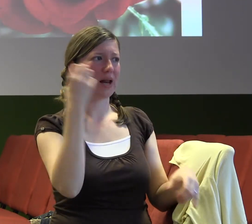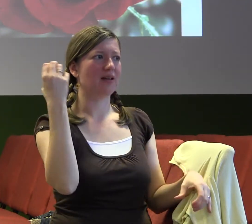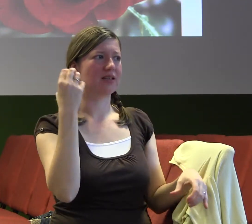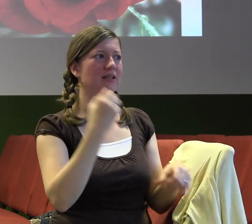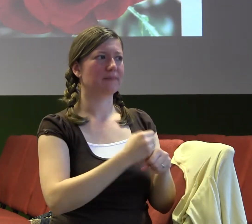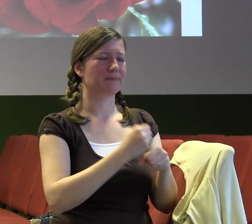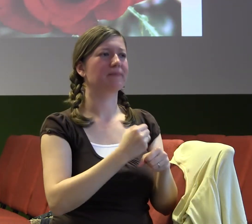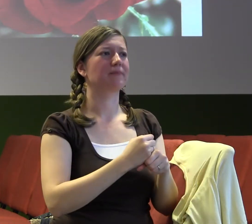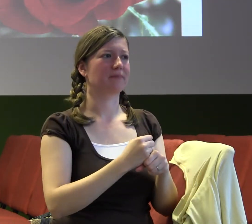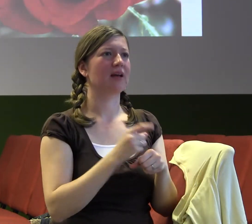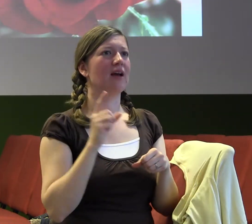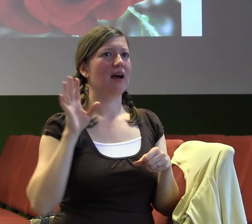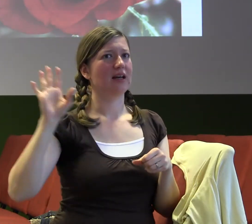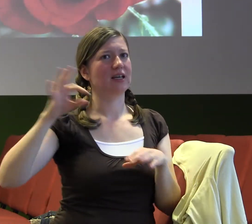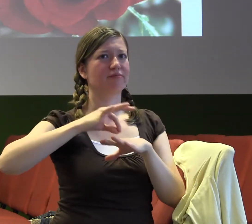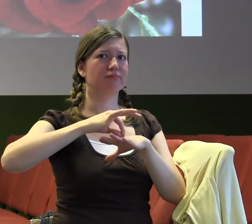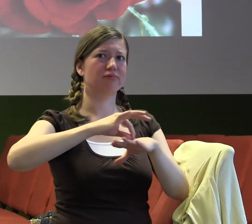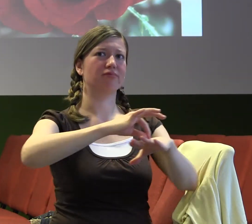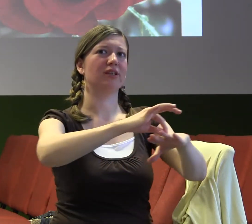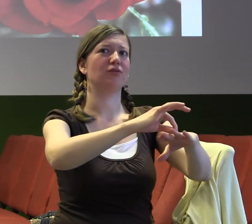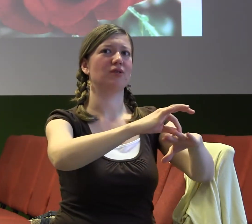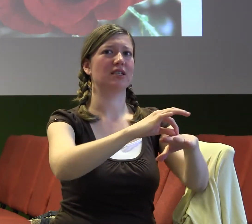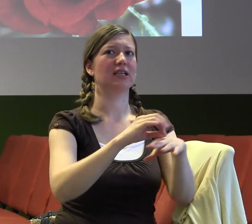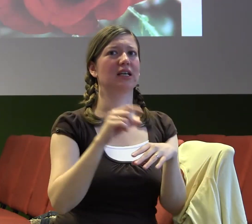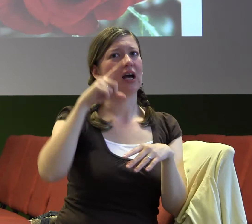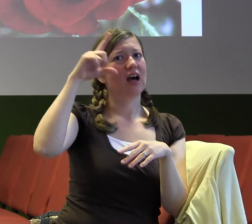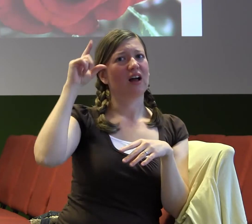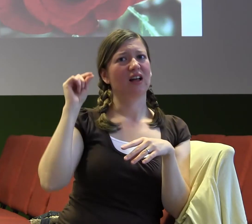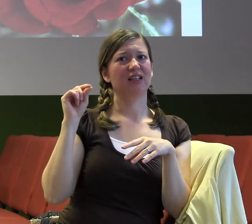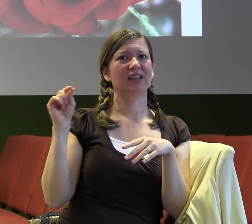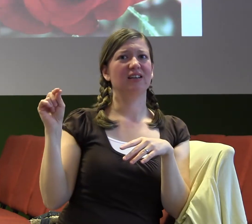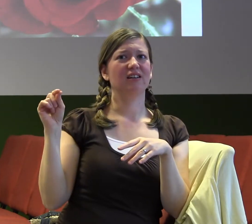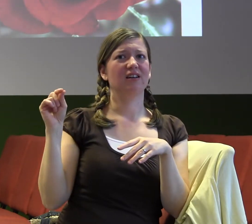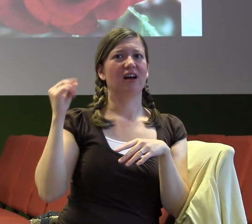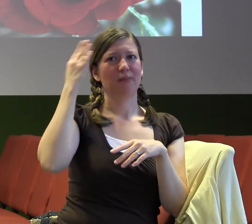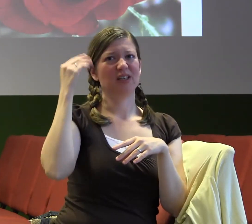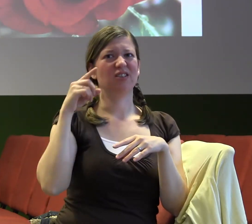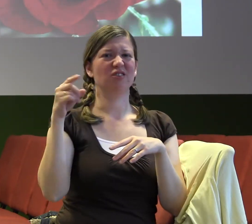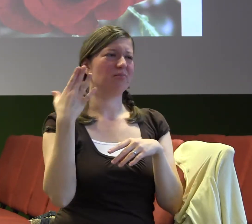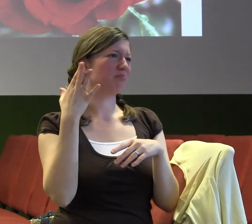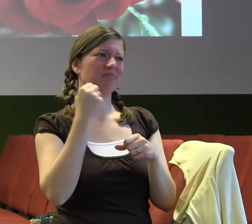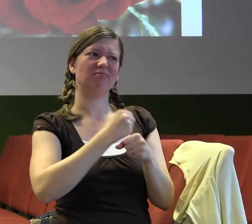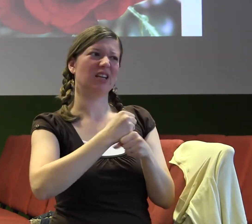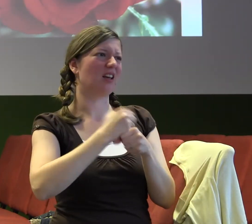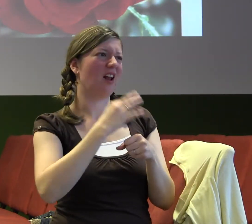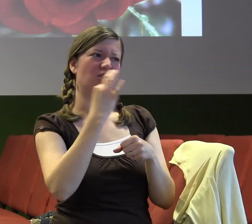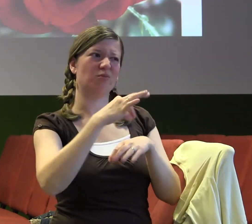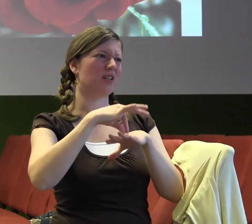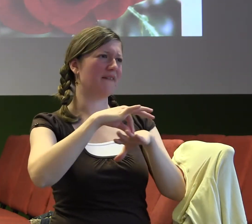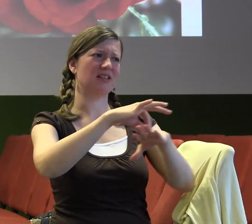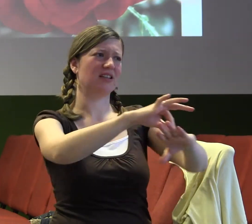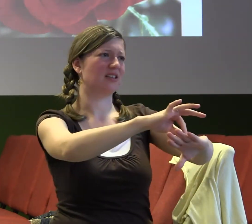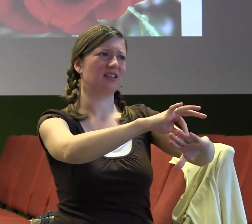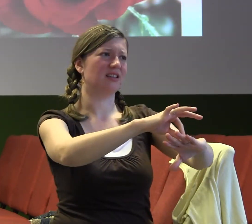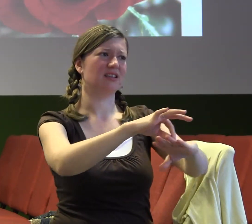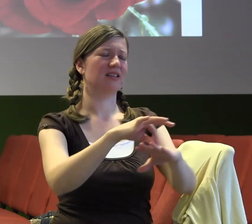křivdy vůči tomu mému vedoucímu té bakalářské práce, s kterým jsme se moc nepohodli a spousta lidí, že jo samozřejmě se ptala, jak to, že